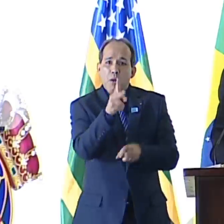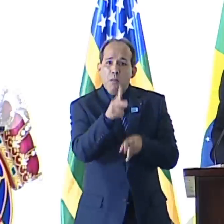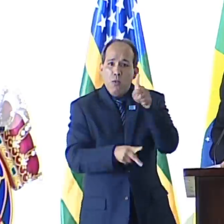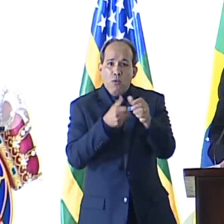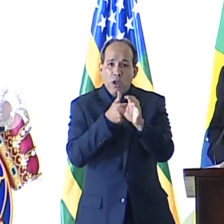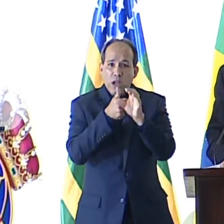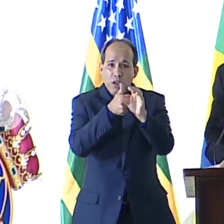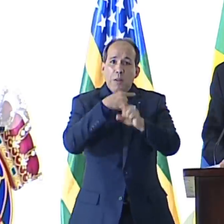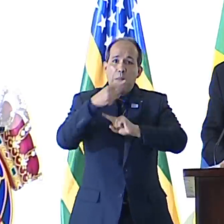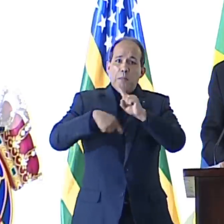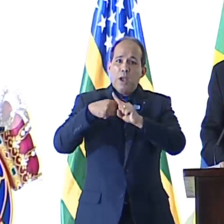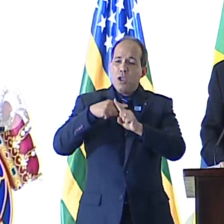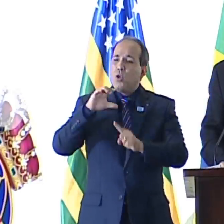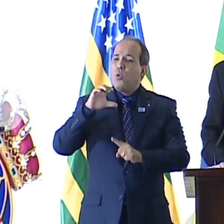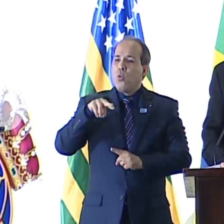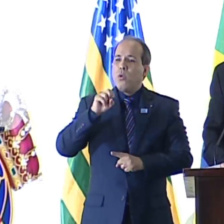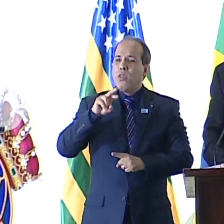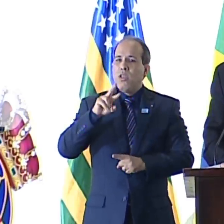conservador,